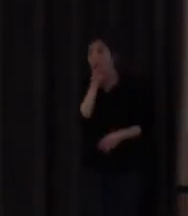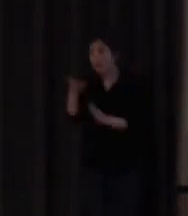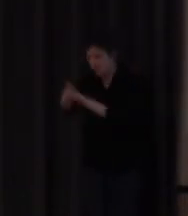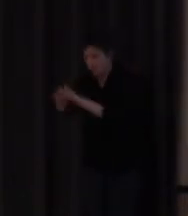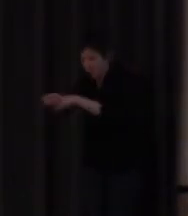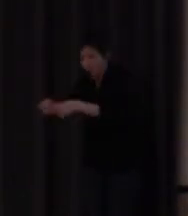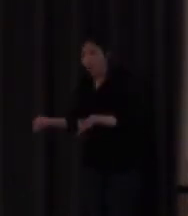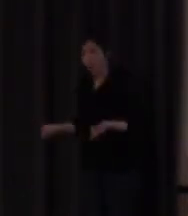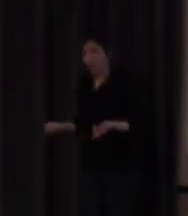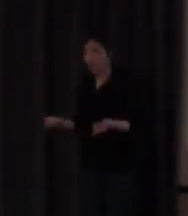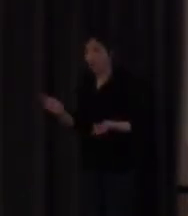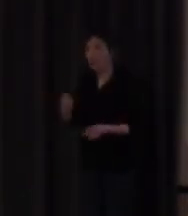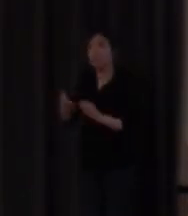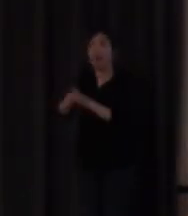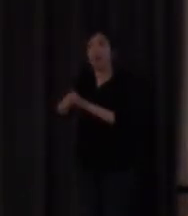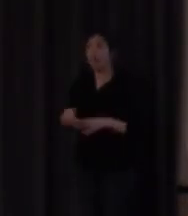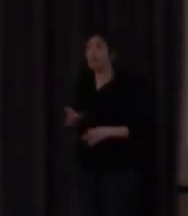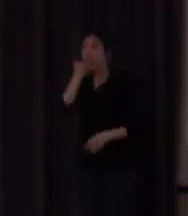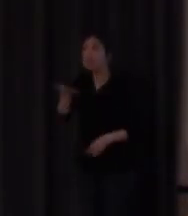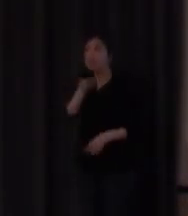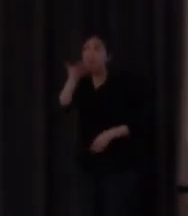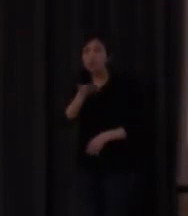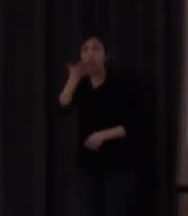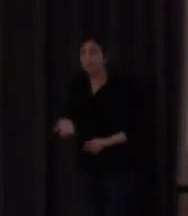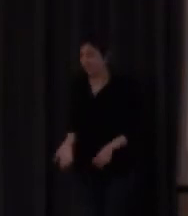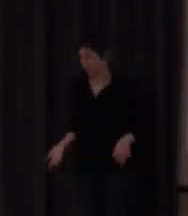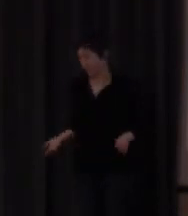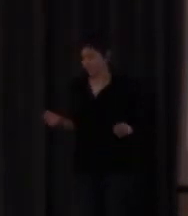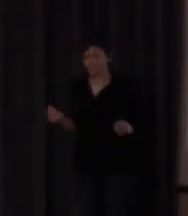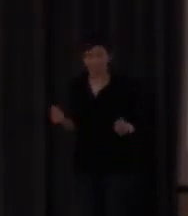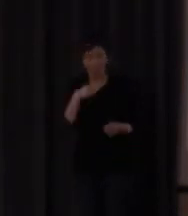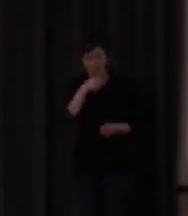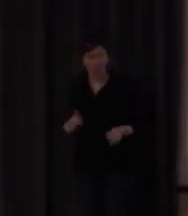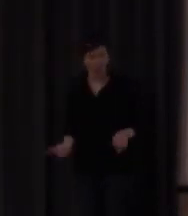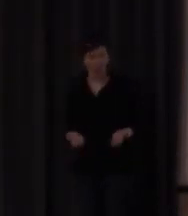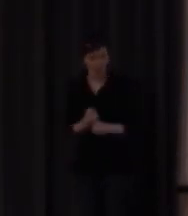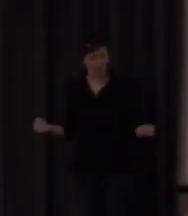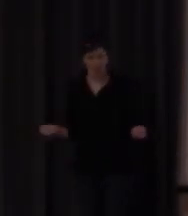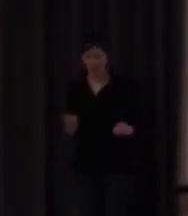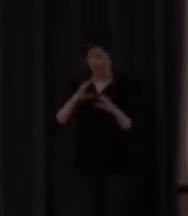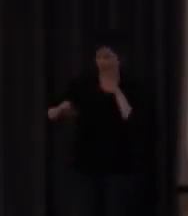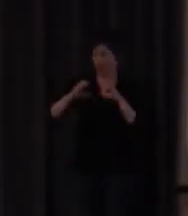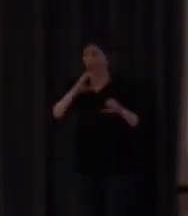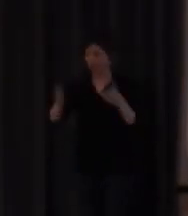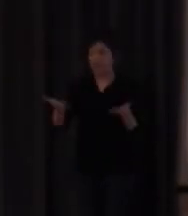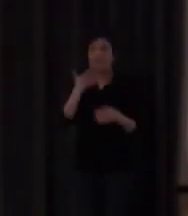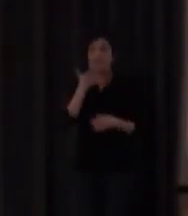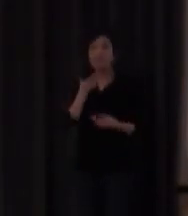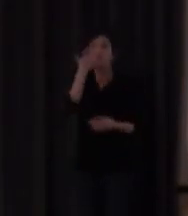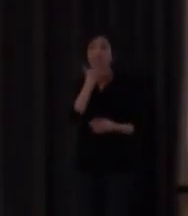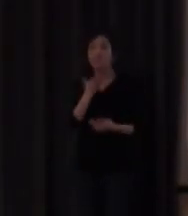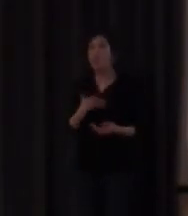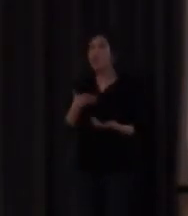asignada tampoco nos comunicamos con signos sueltos eso no tendría sentido alguno ¿de acuerdo? cuando no entendemos algún signo